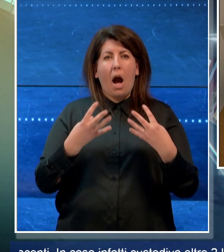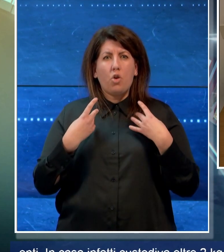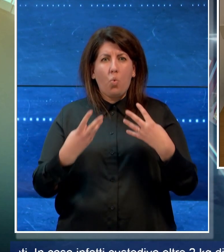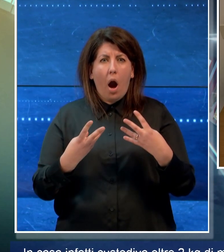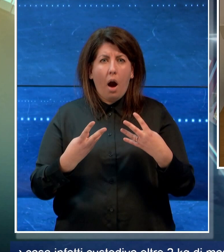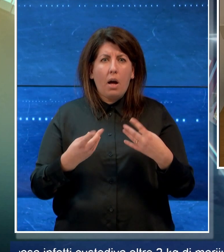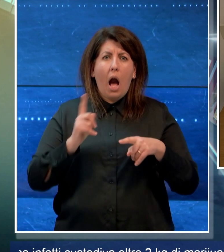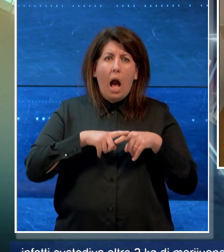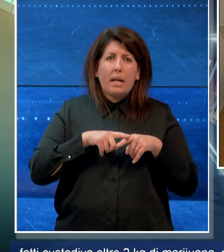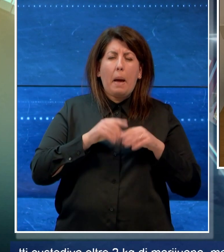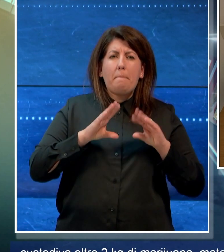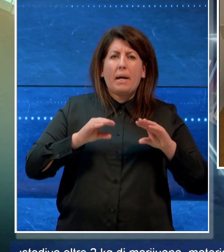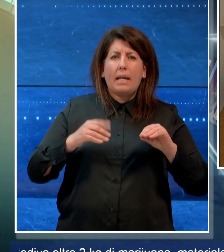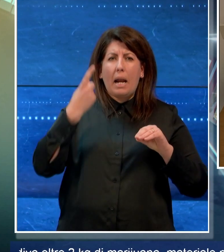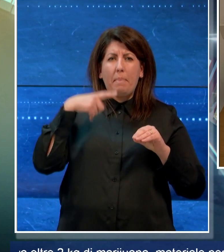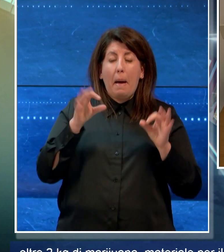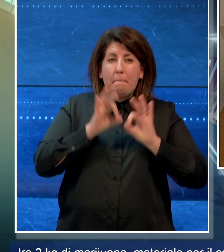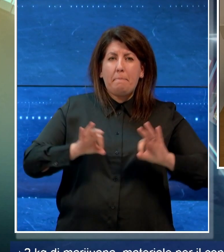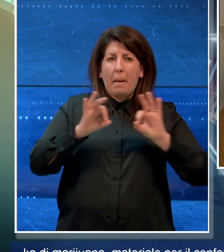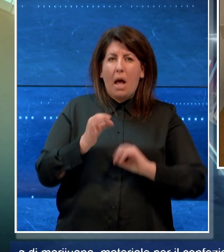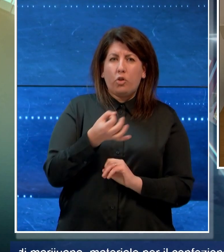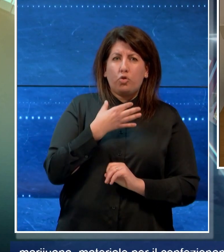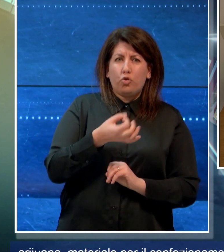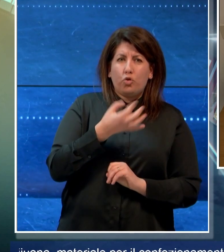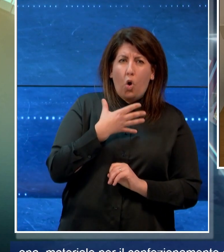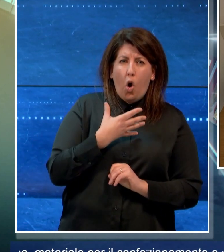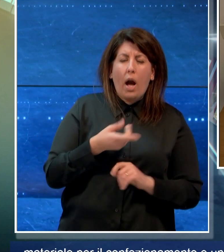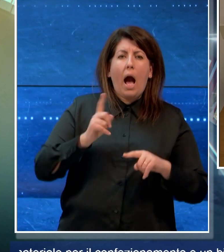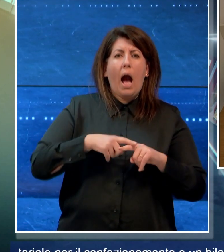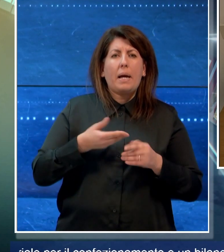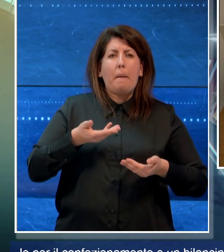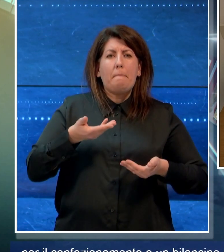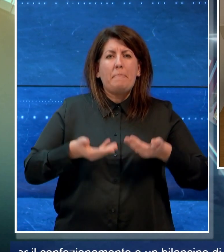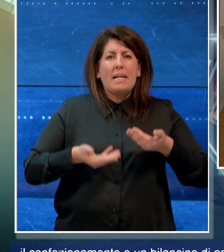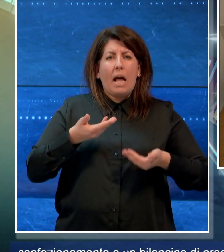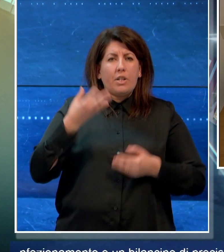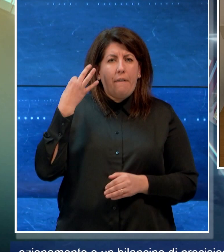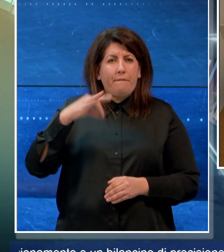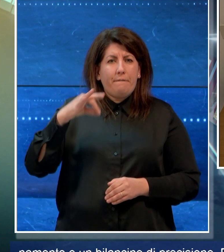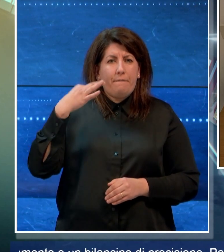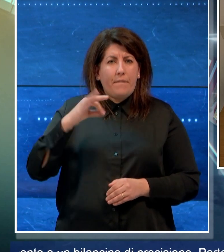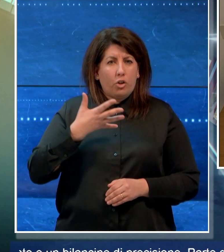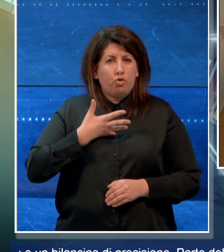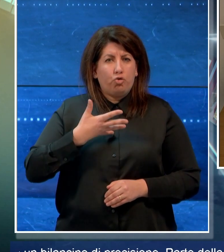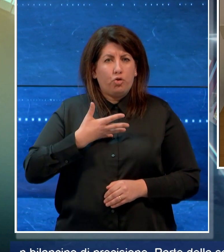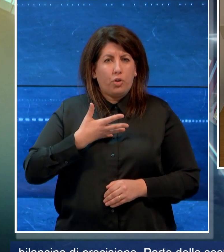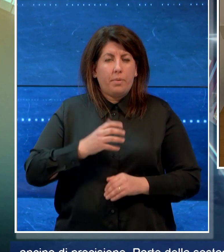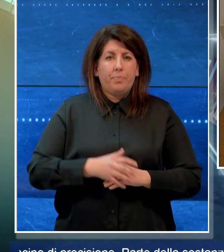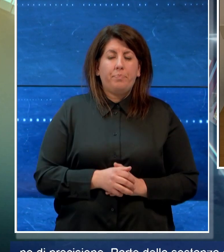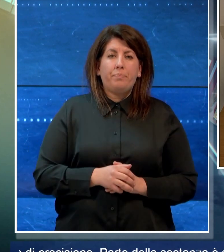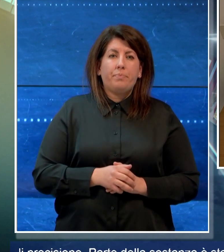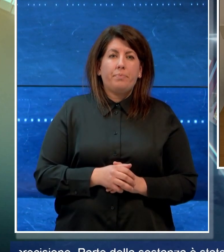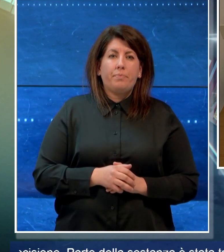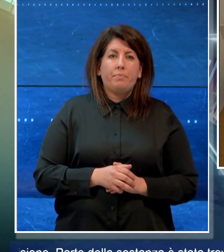materiale per il confezionamento della droga e un bilancino di precisione. Parte della